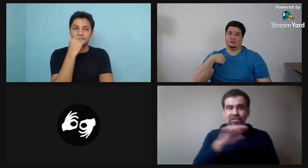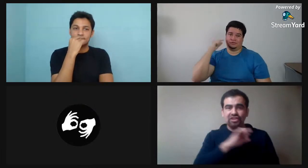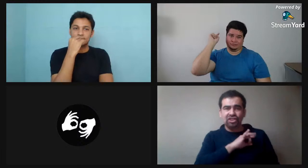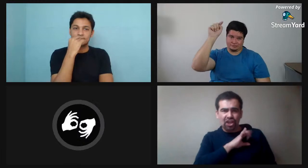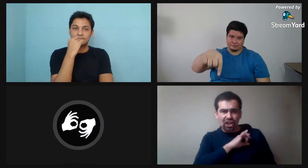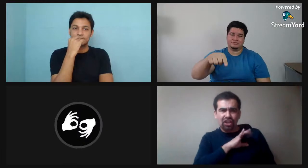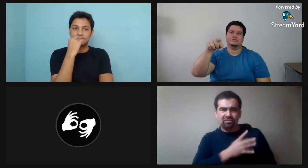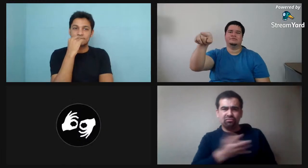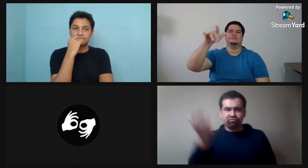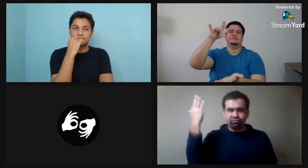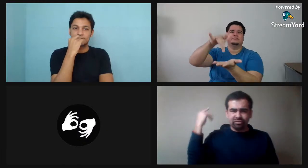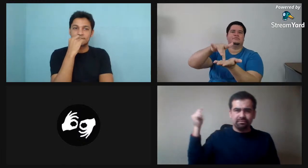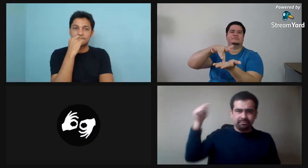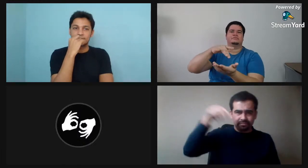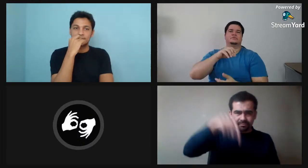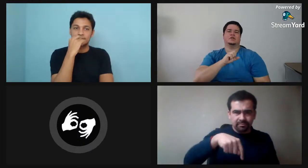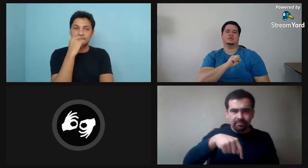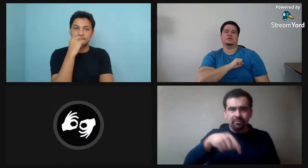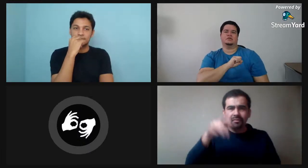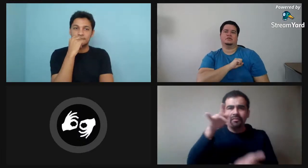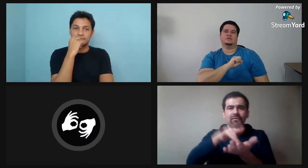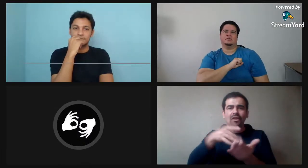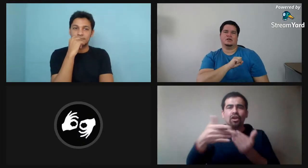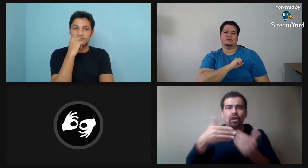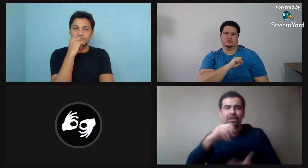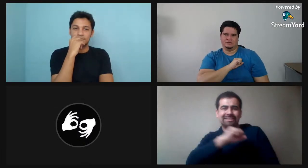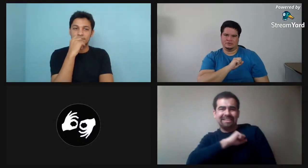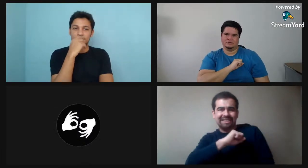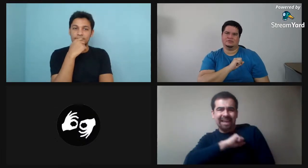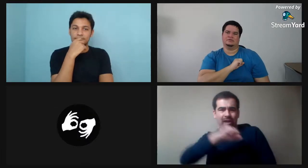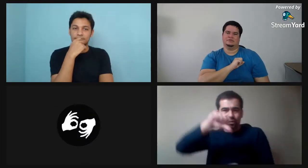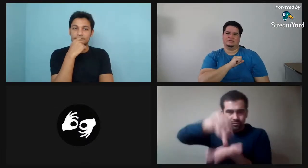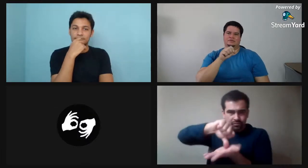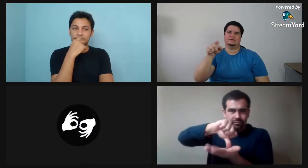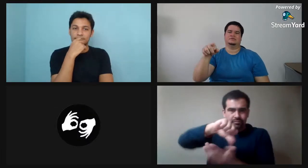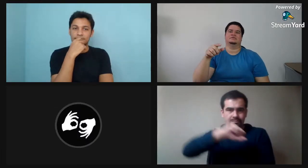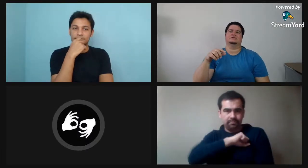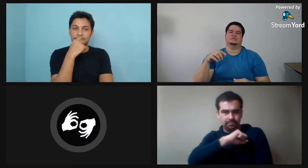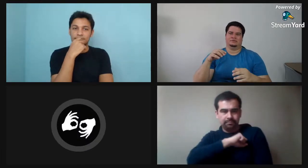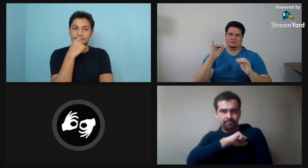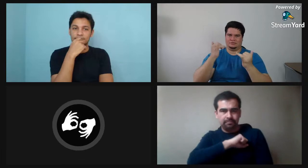Bueno, también he venido a Chile, acá a Santiago